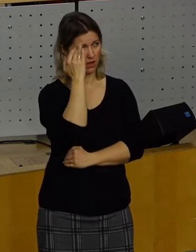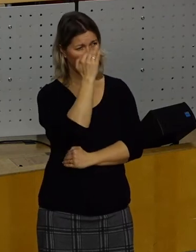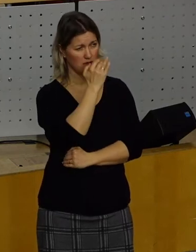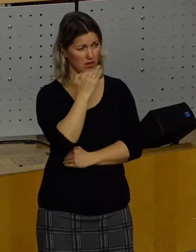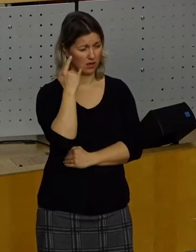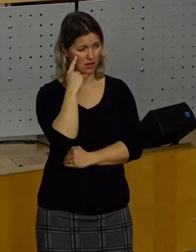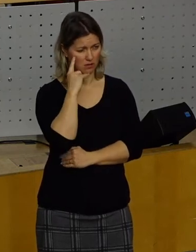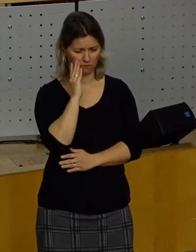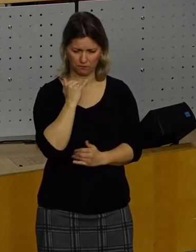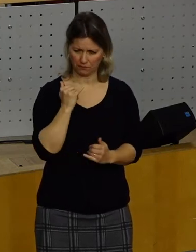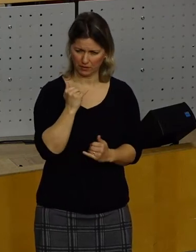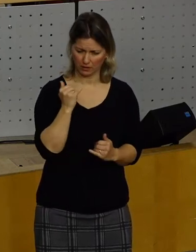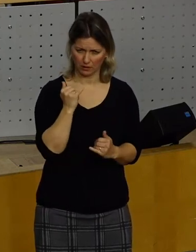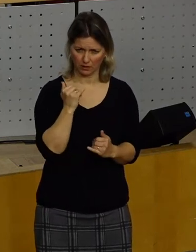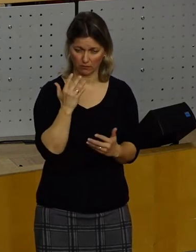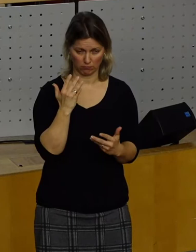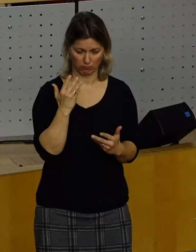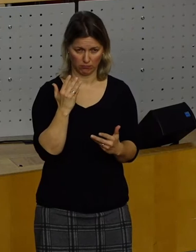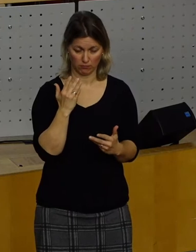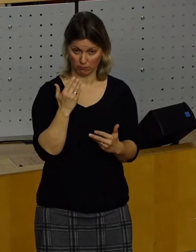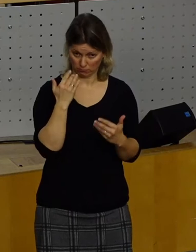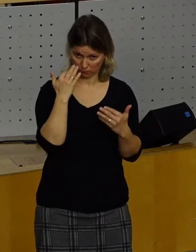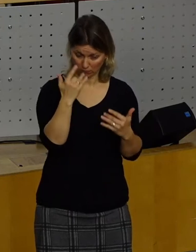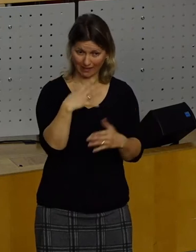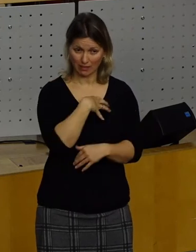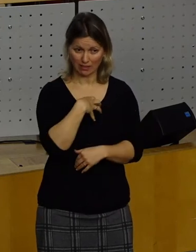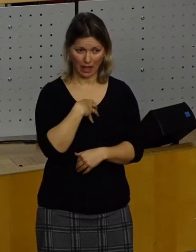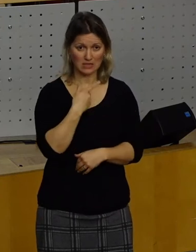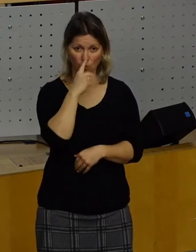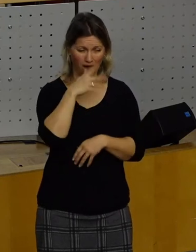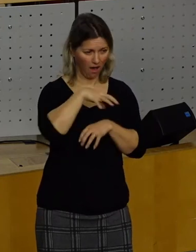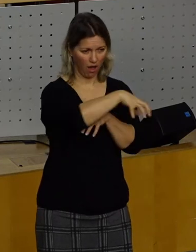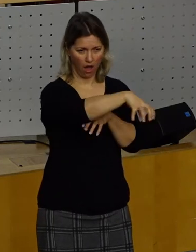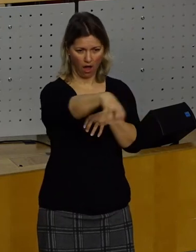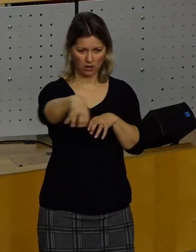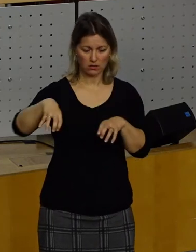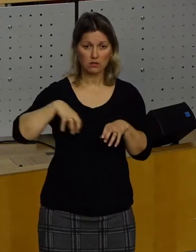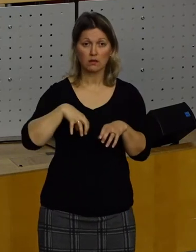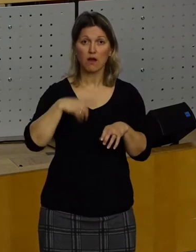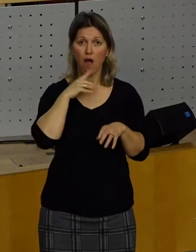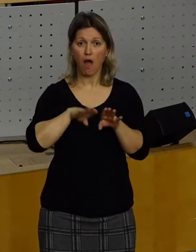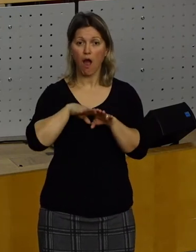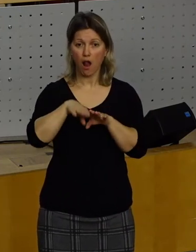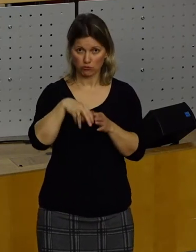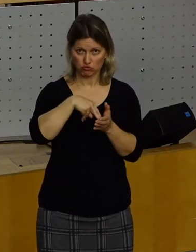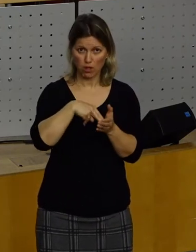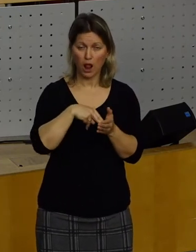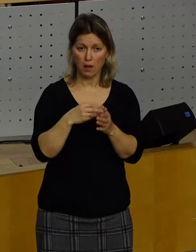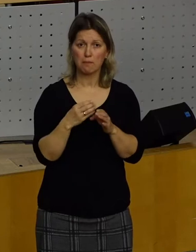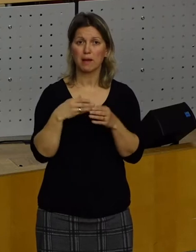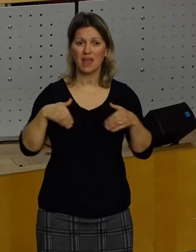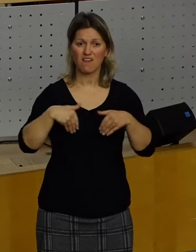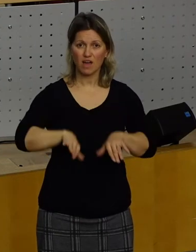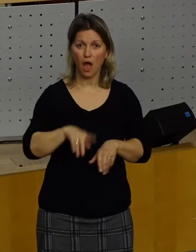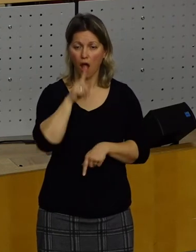Ende denkt, dann haben wir irgendwann in Dresden noch in den Randregionen barrierefreie Haltestellen. Dann haben wir aber Menschen mit